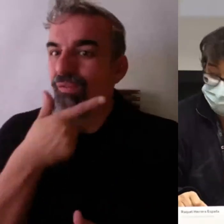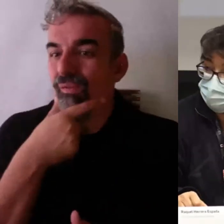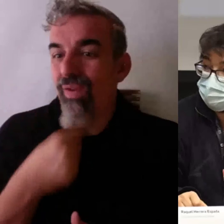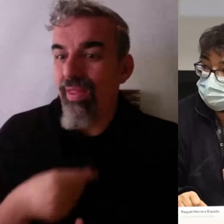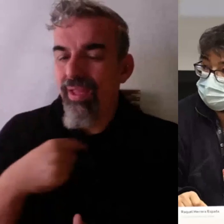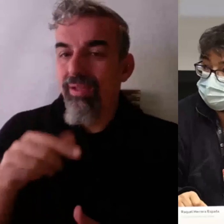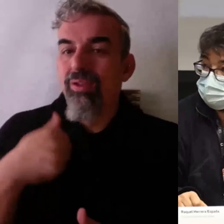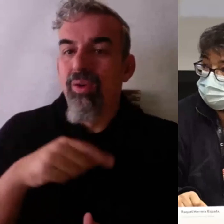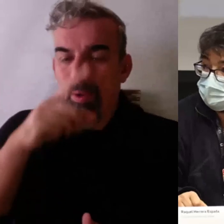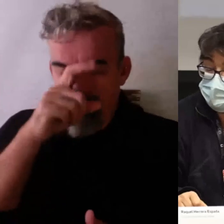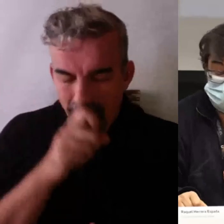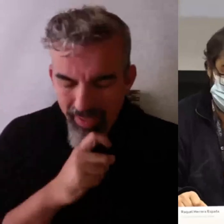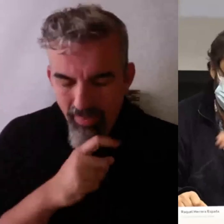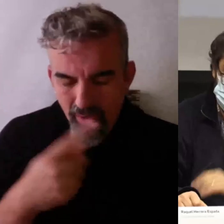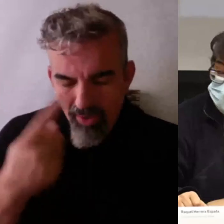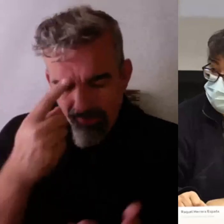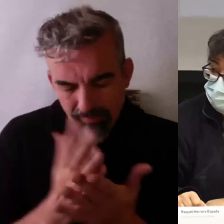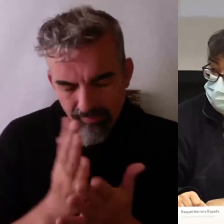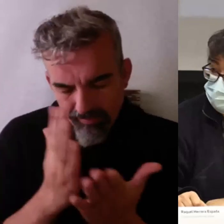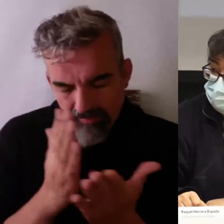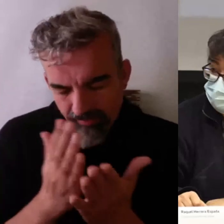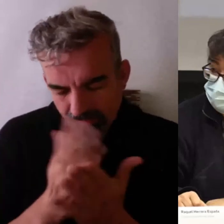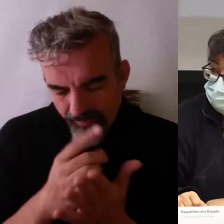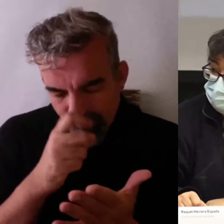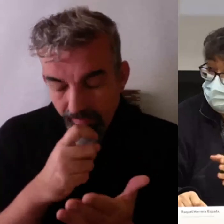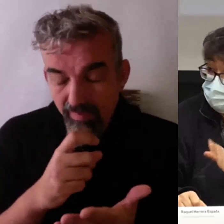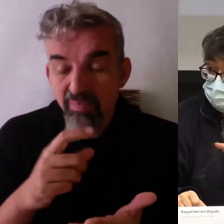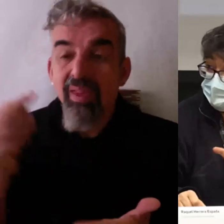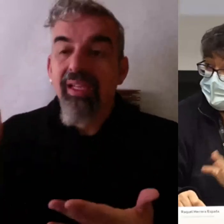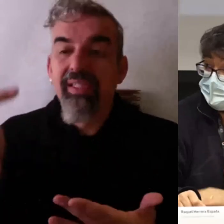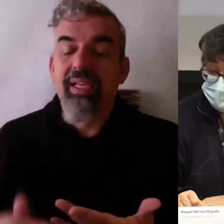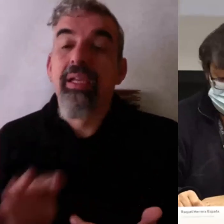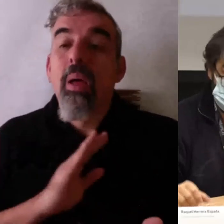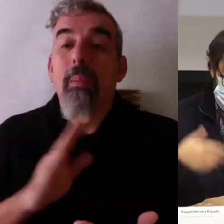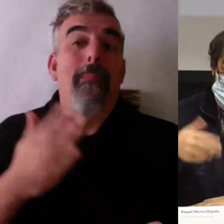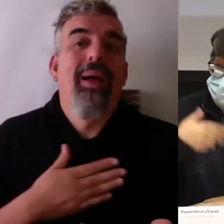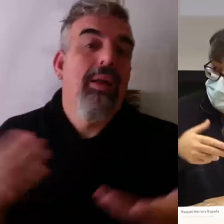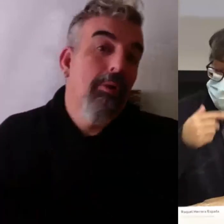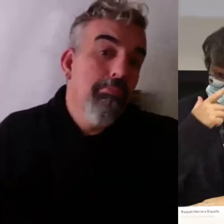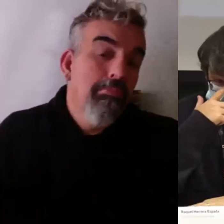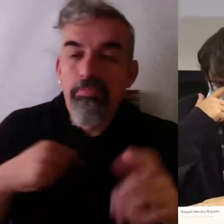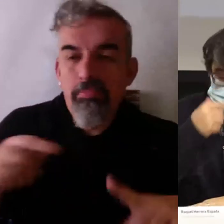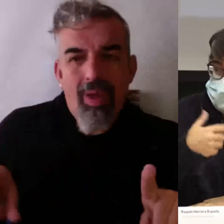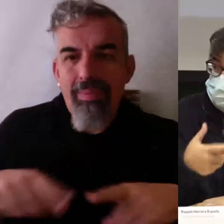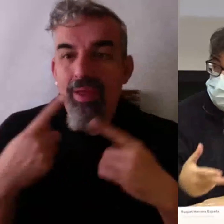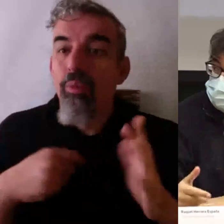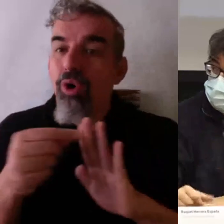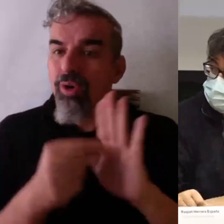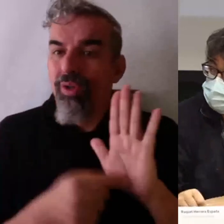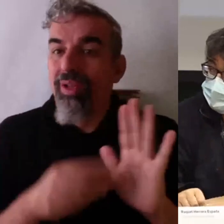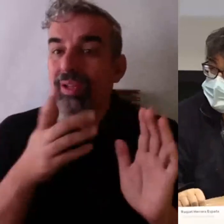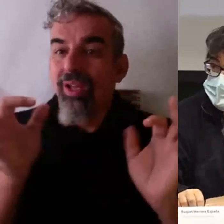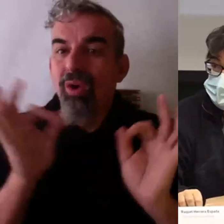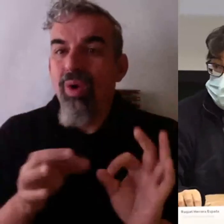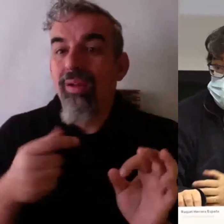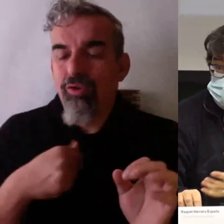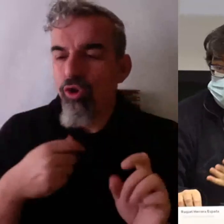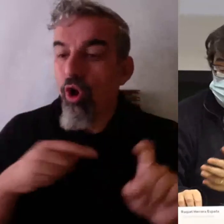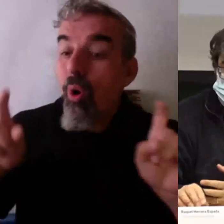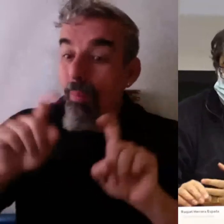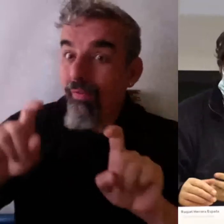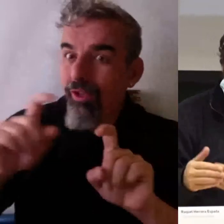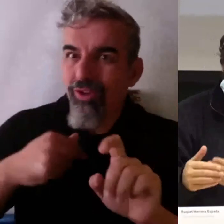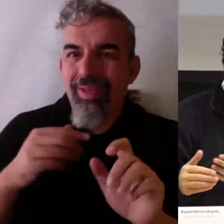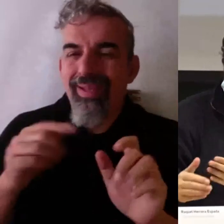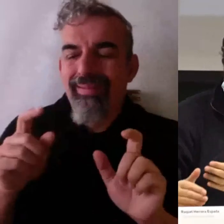me modifico y reguito. Mañana bueno, mañana es otra cosa. Ya tengo una puntuación que además he entrenado porque me estás entrenando para un test. Entonces,